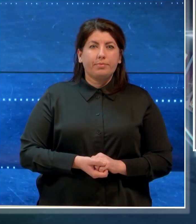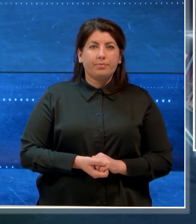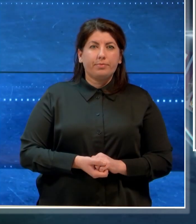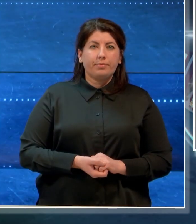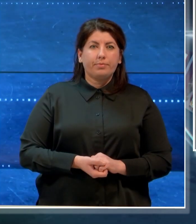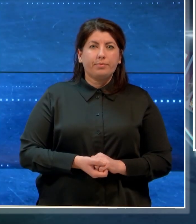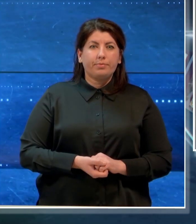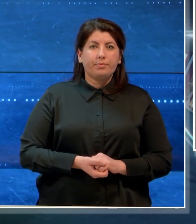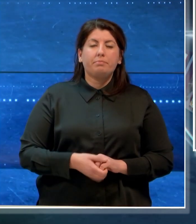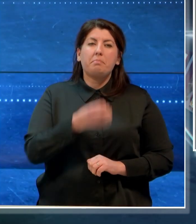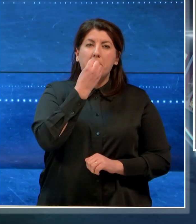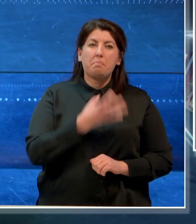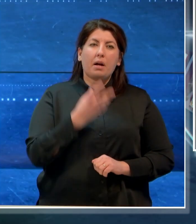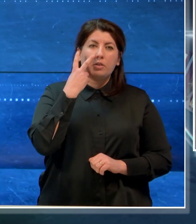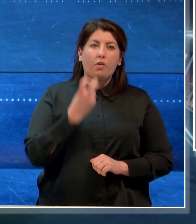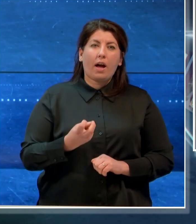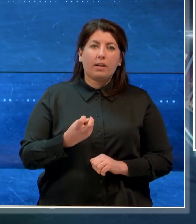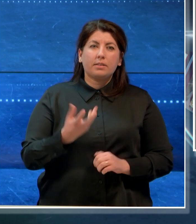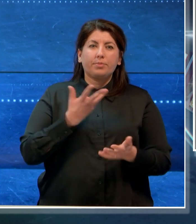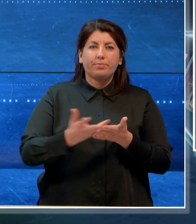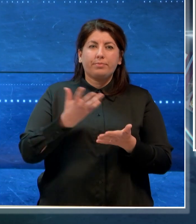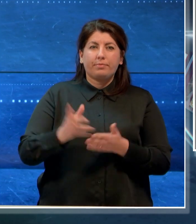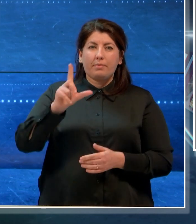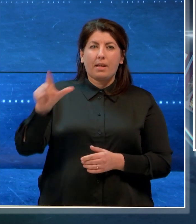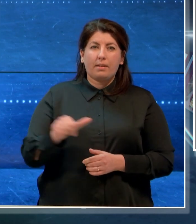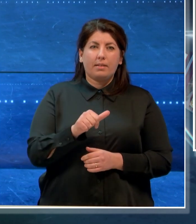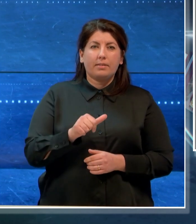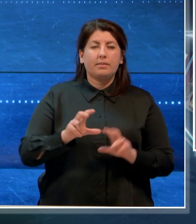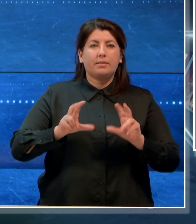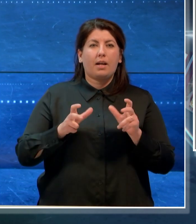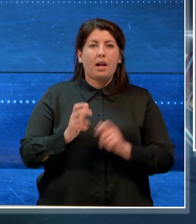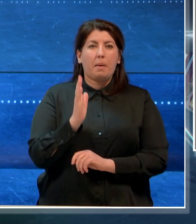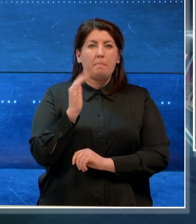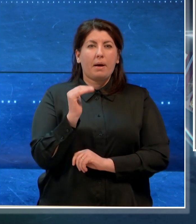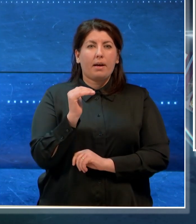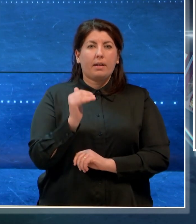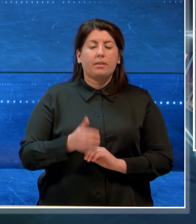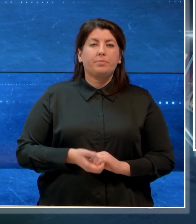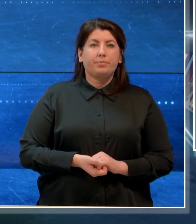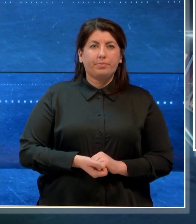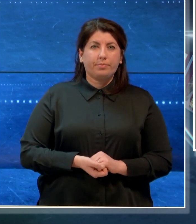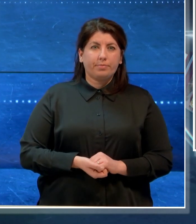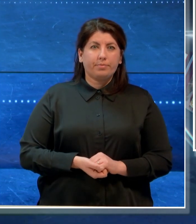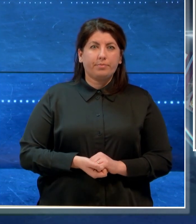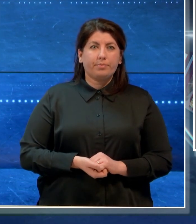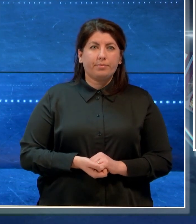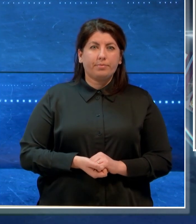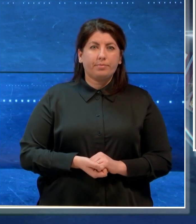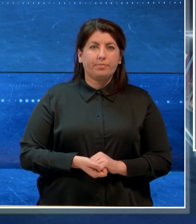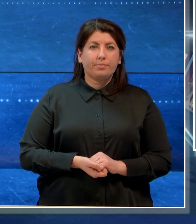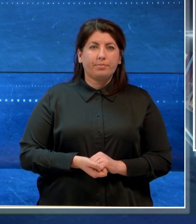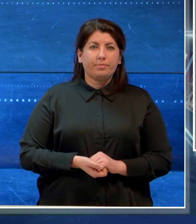Ben trovati con il TG Liss di Telebari. Non